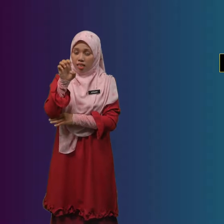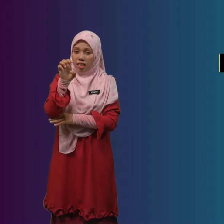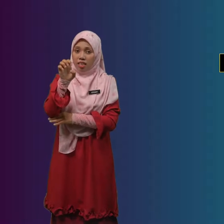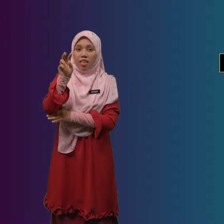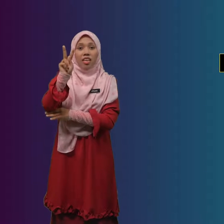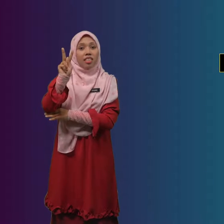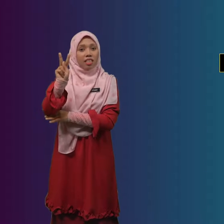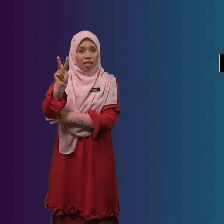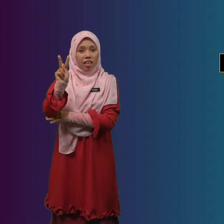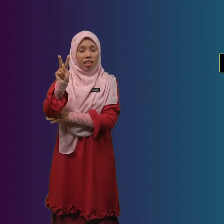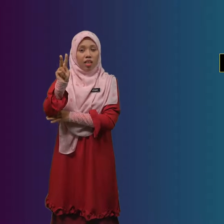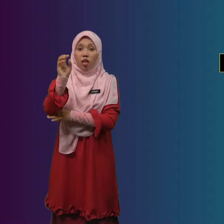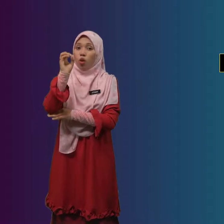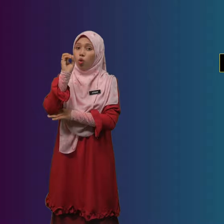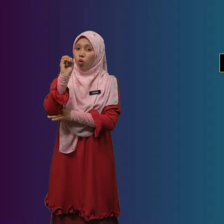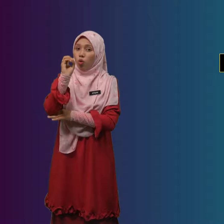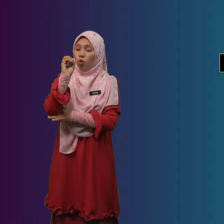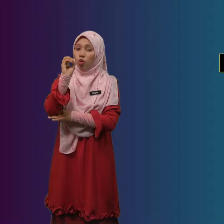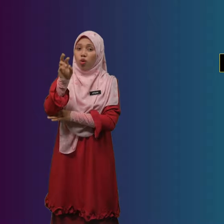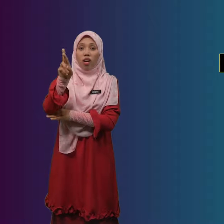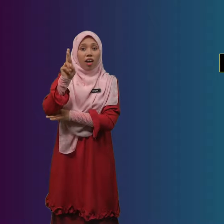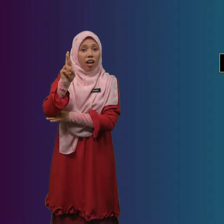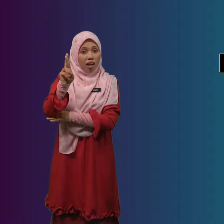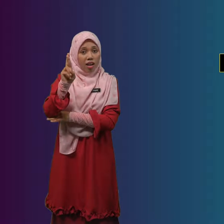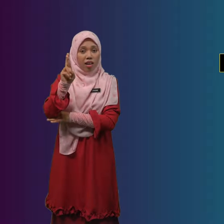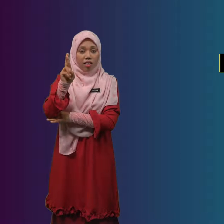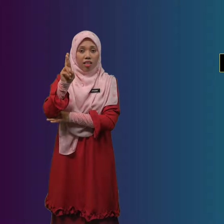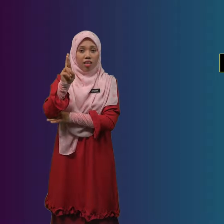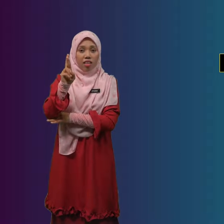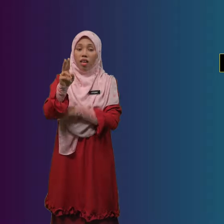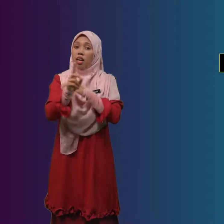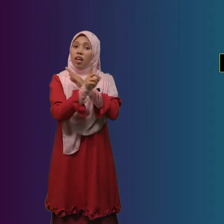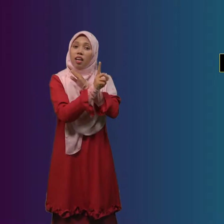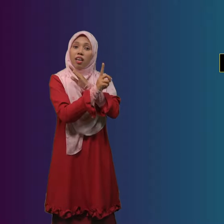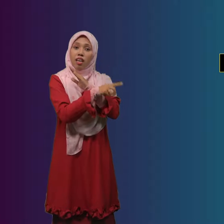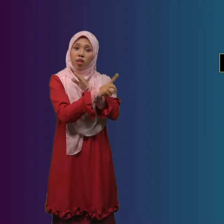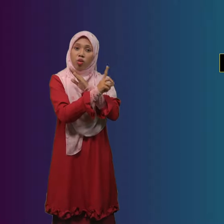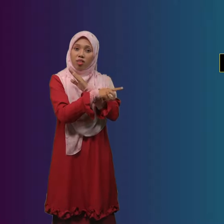K O R Ekor